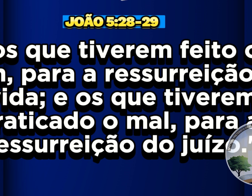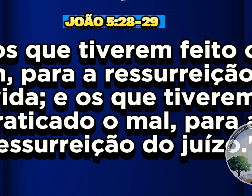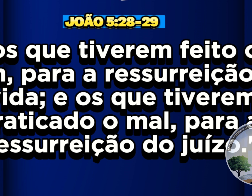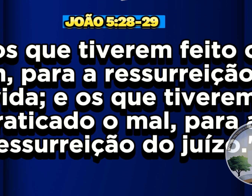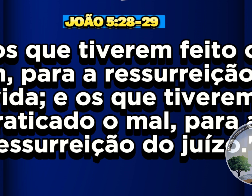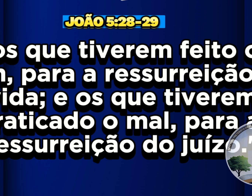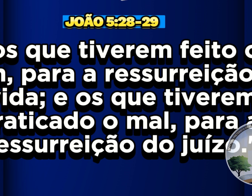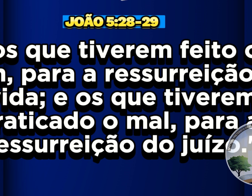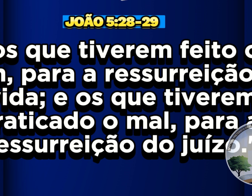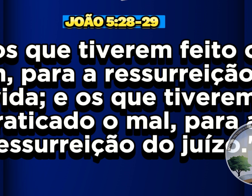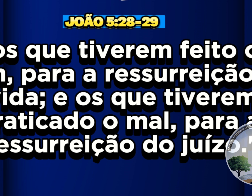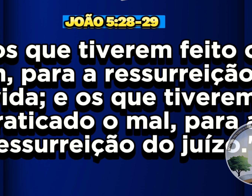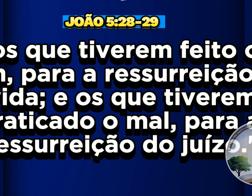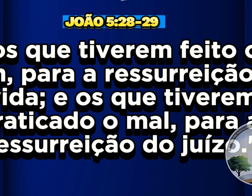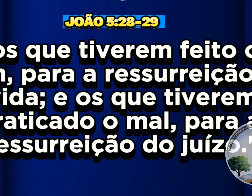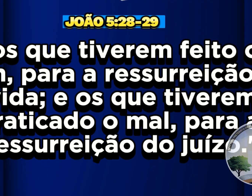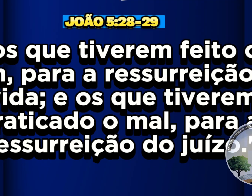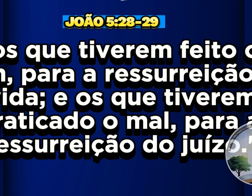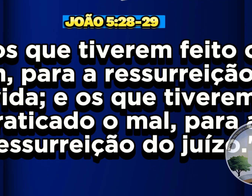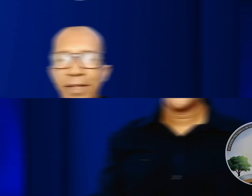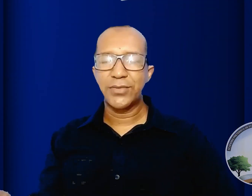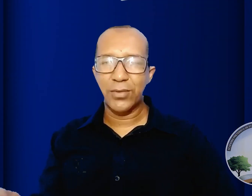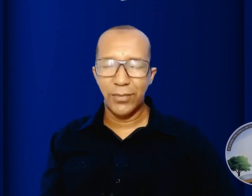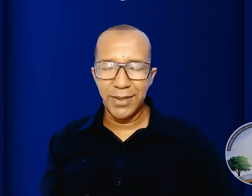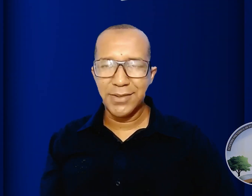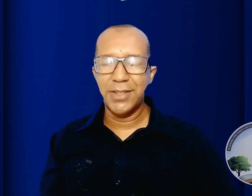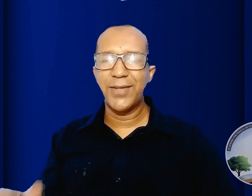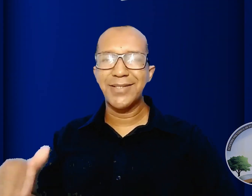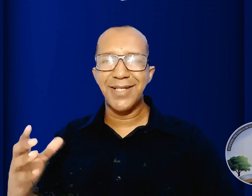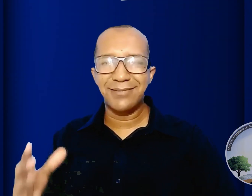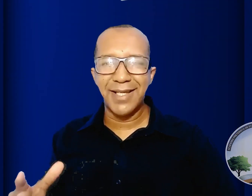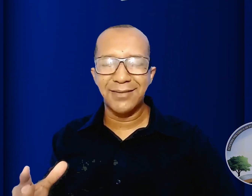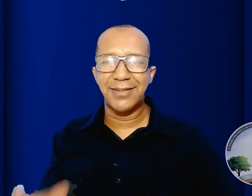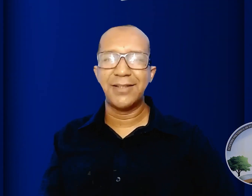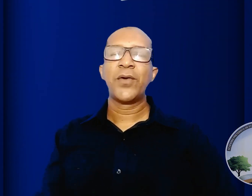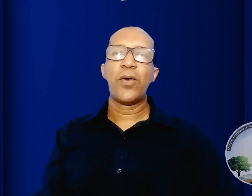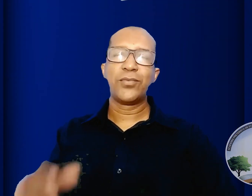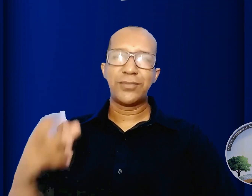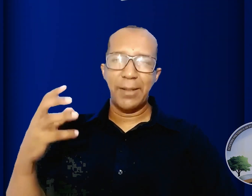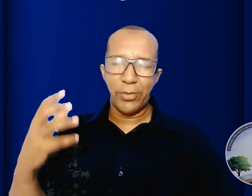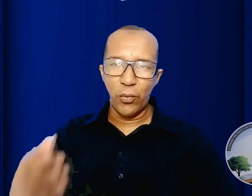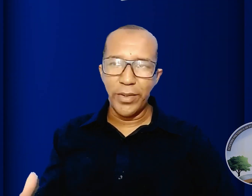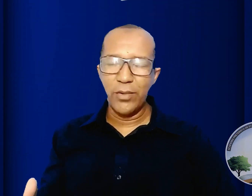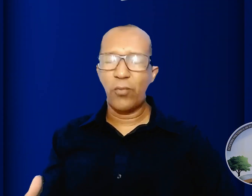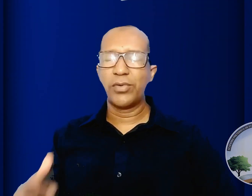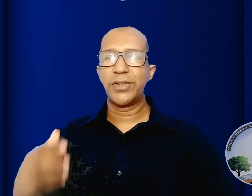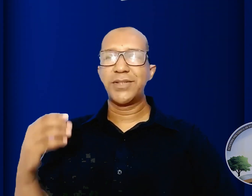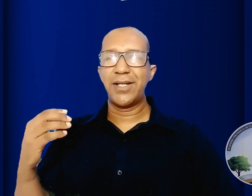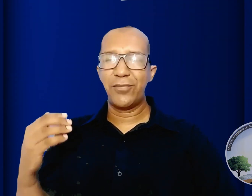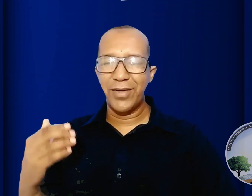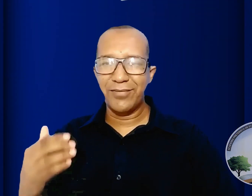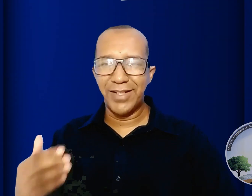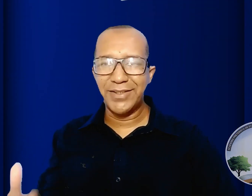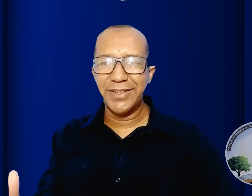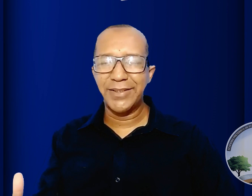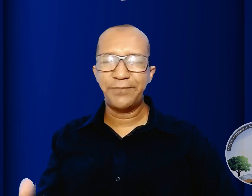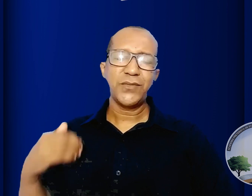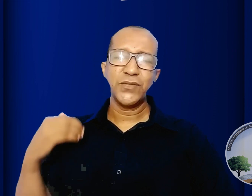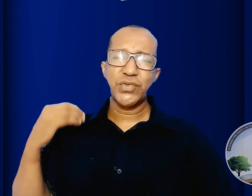ressurreição do juízo isso aconteceu em 70 quando o templo ruiu quando Jerusalém foi invadida o